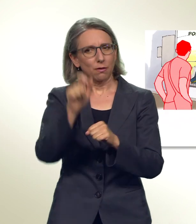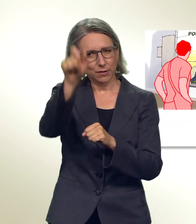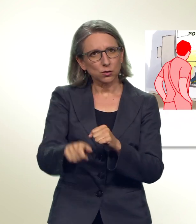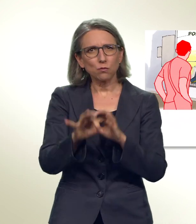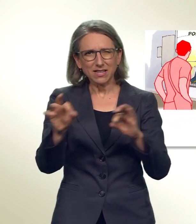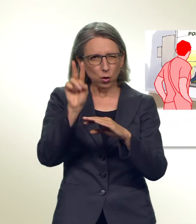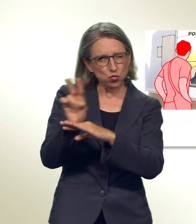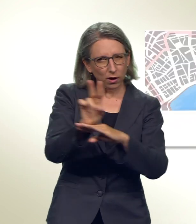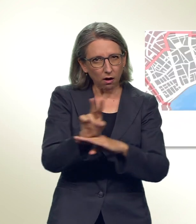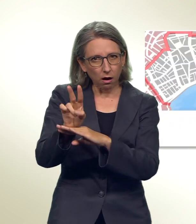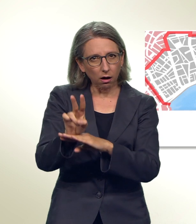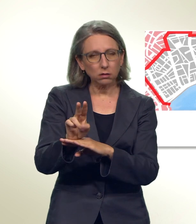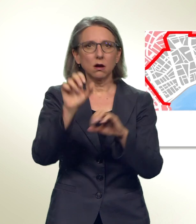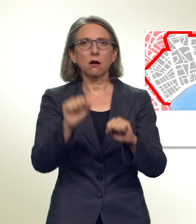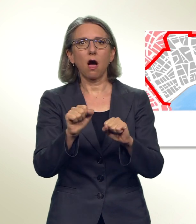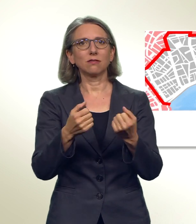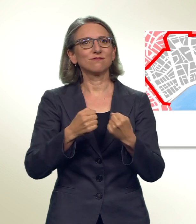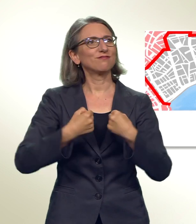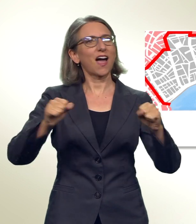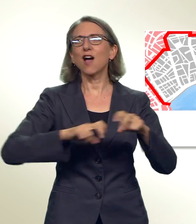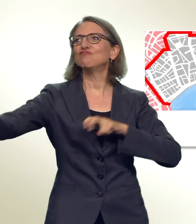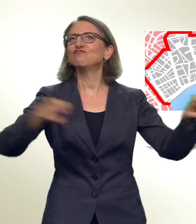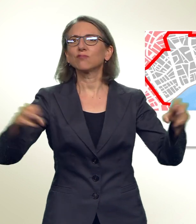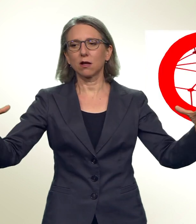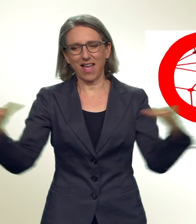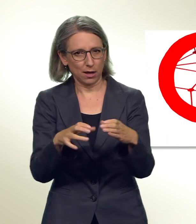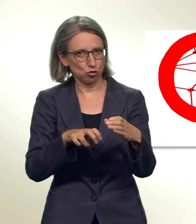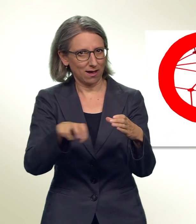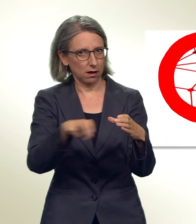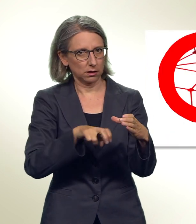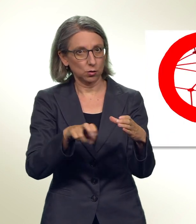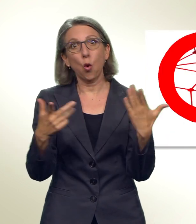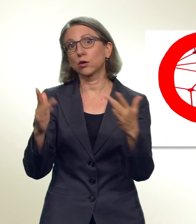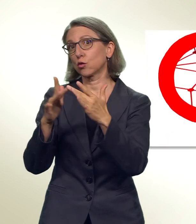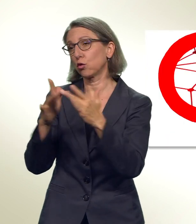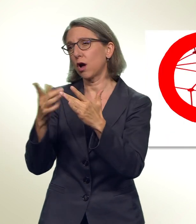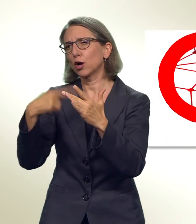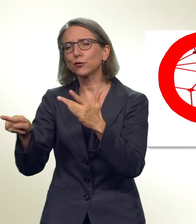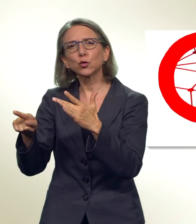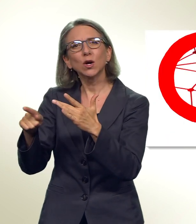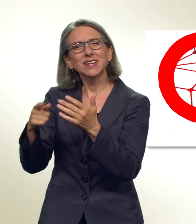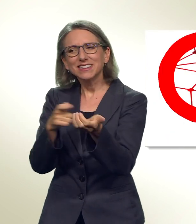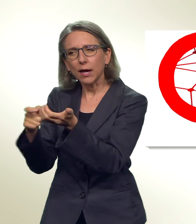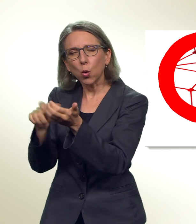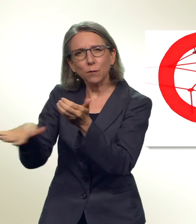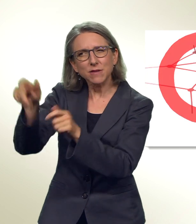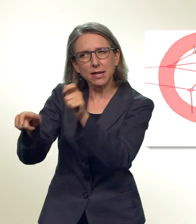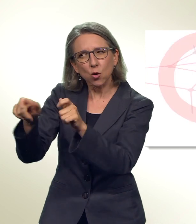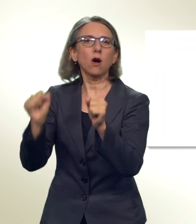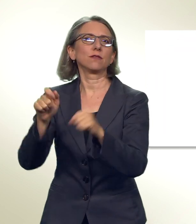überwachen, ihre Bewegungsfreiheit einschränken oder ihnen Kontakte ins Terrormilieu verbieten. Gegen